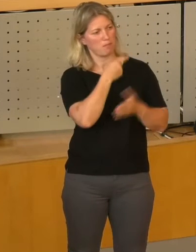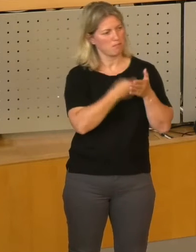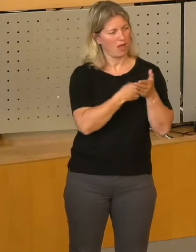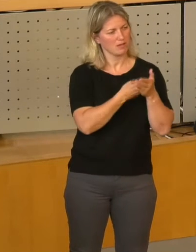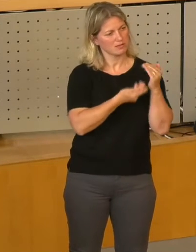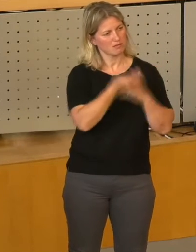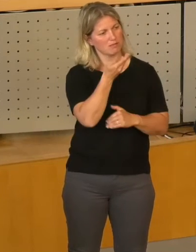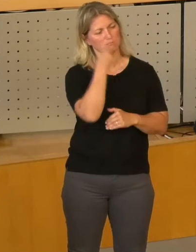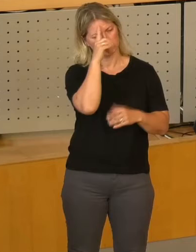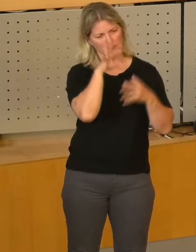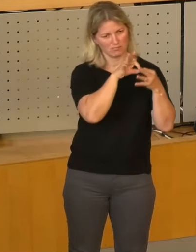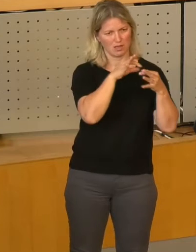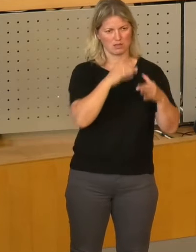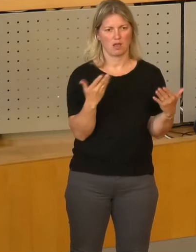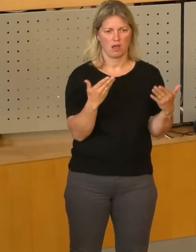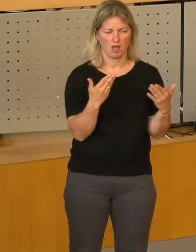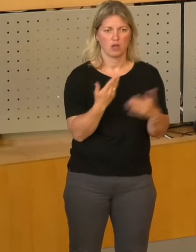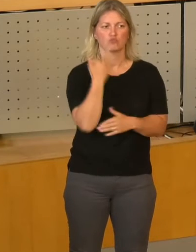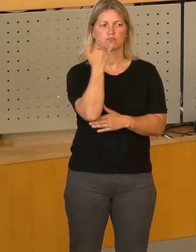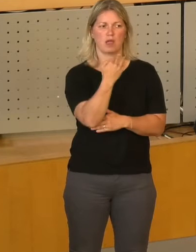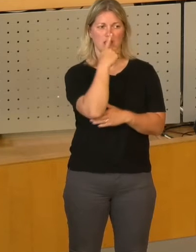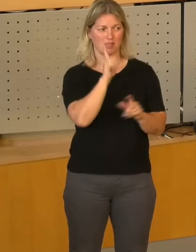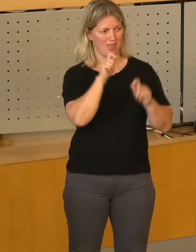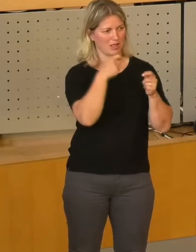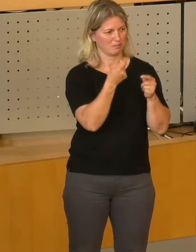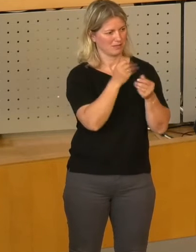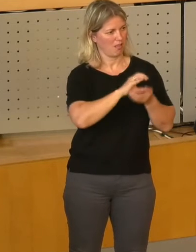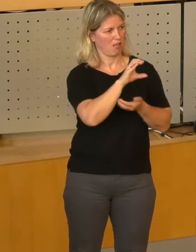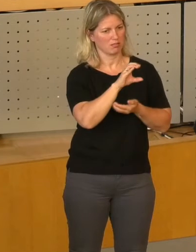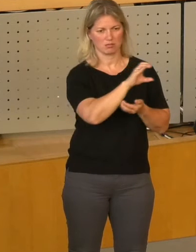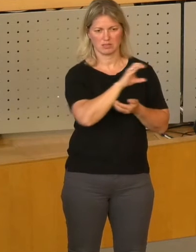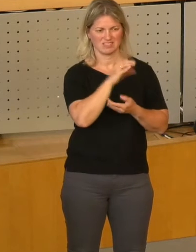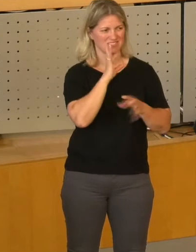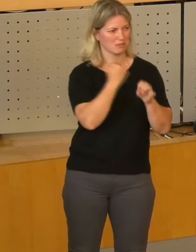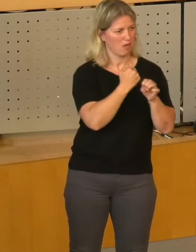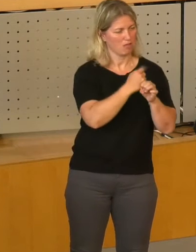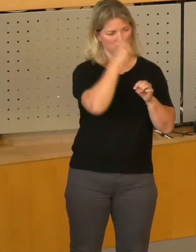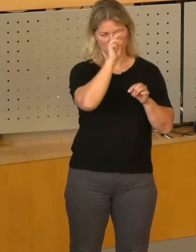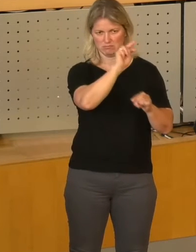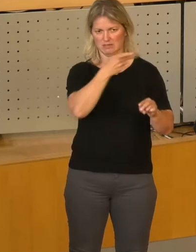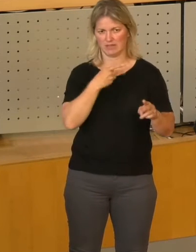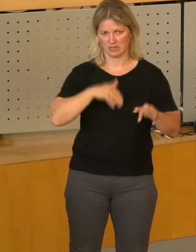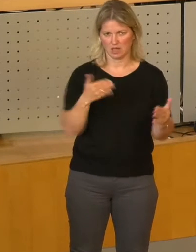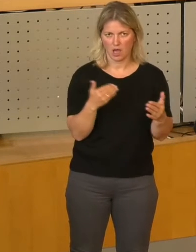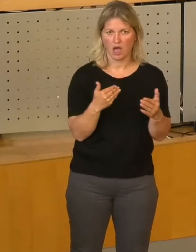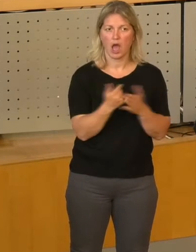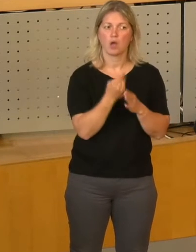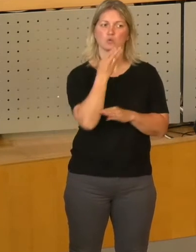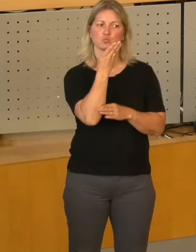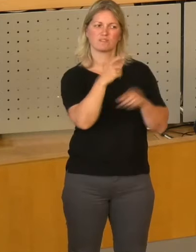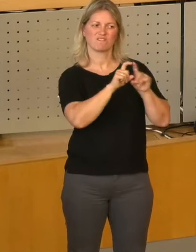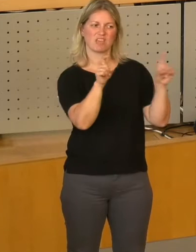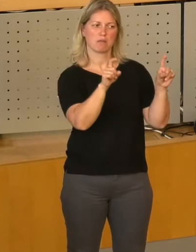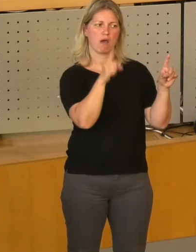die Gestaltung, was der Umgang mit den Ergebnissen betrifft und natürlich die Gestaltung über die zukünftige Ausrichtung des